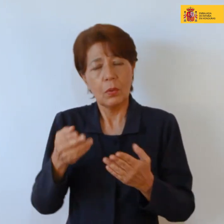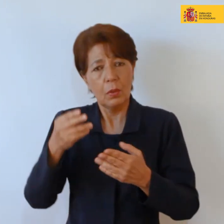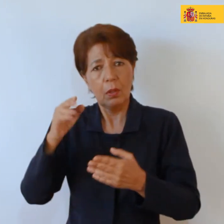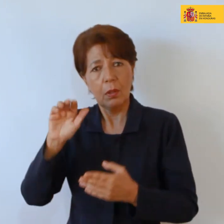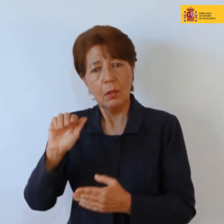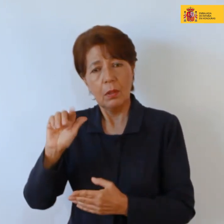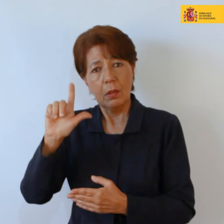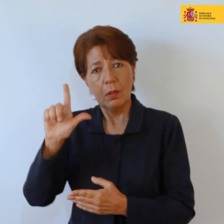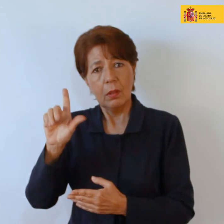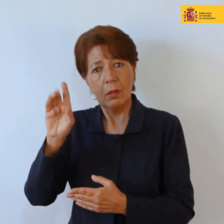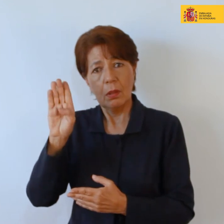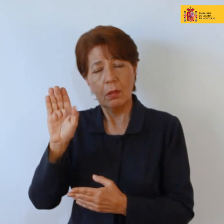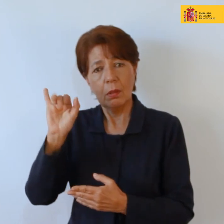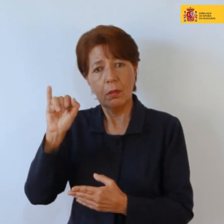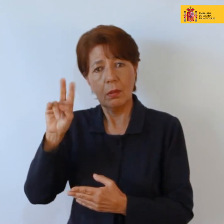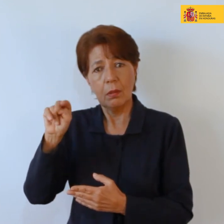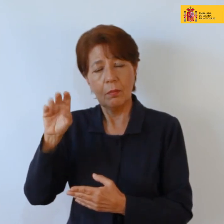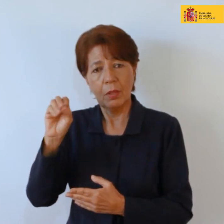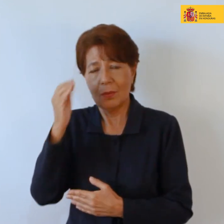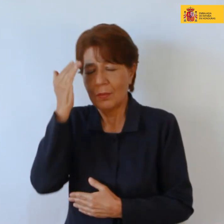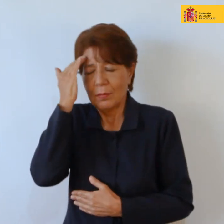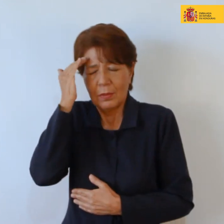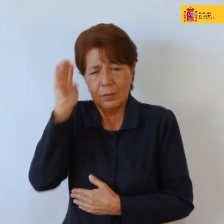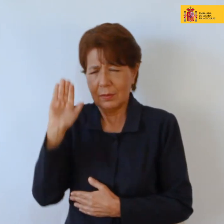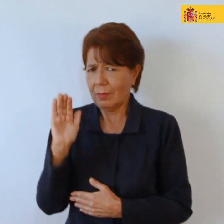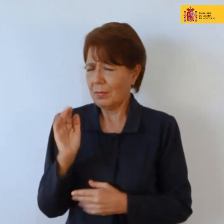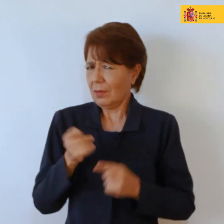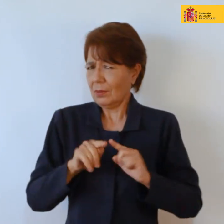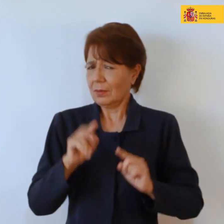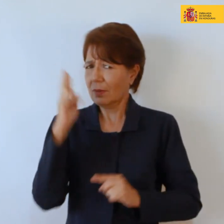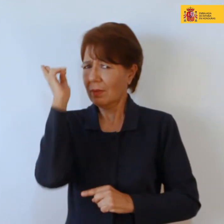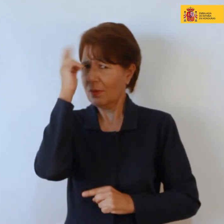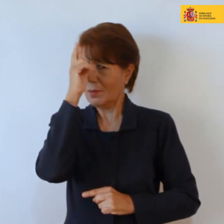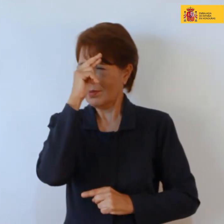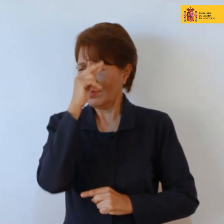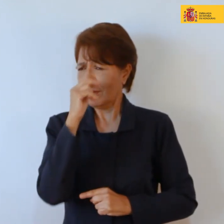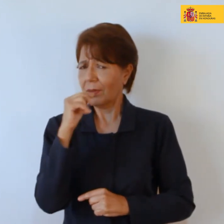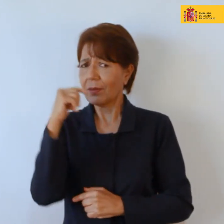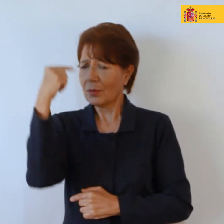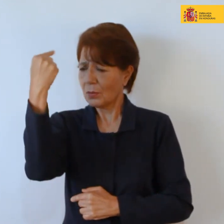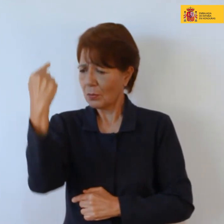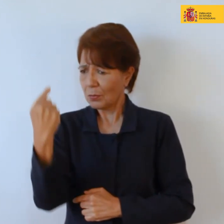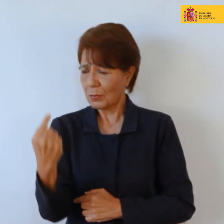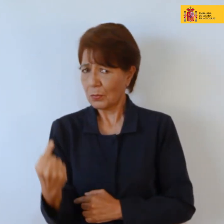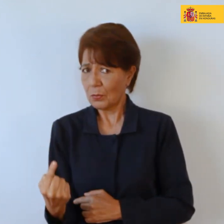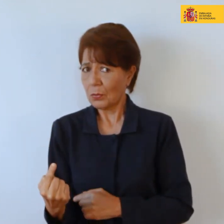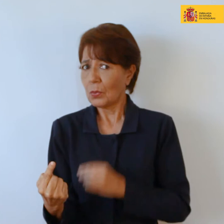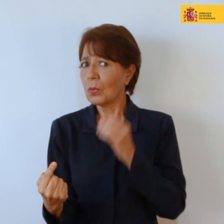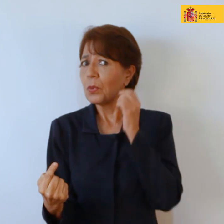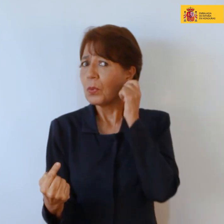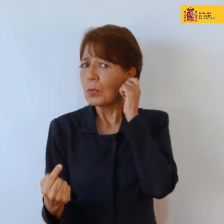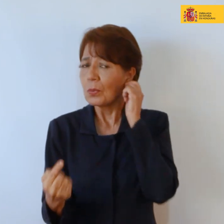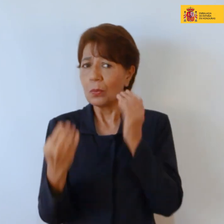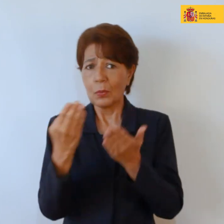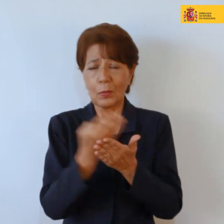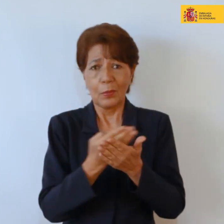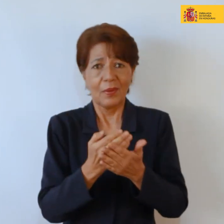albino pero, bueno, es algo bastante extraño el que aparezca un personaje blanco antes de